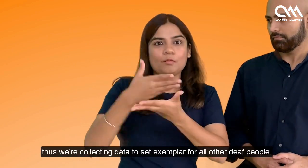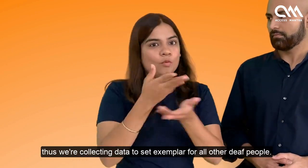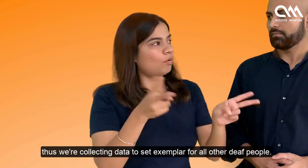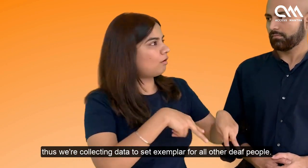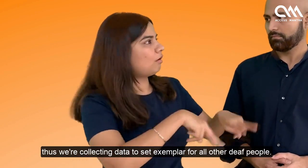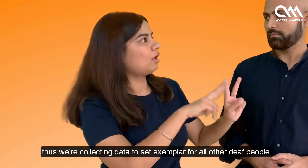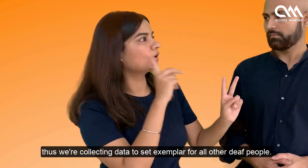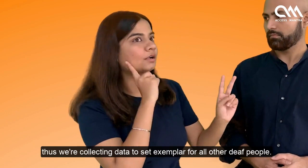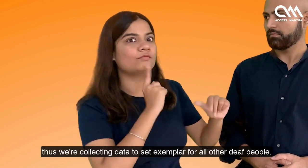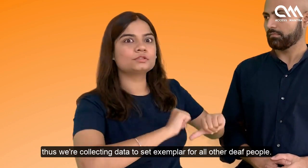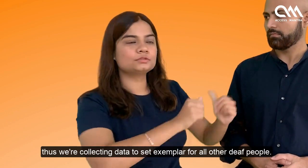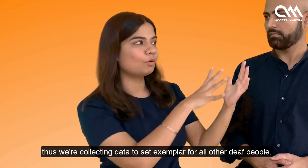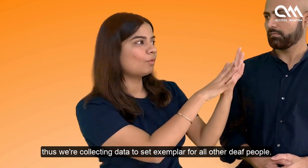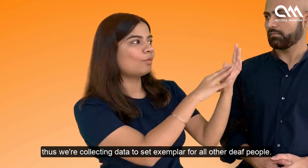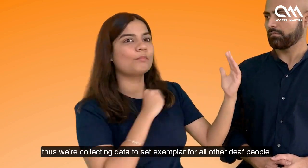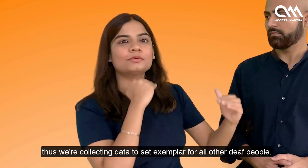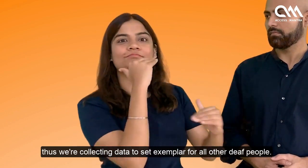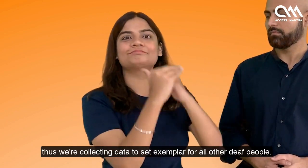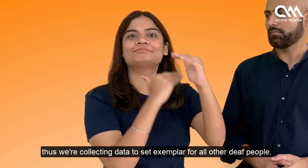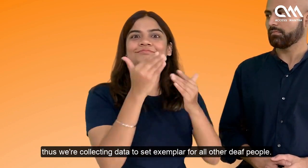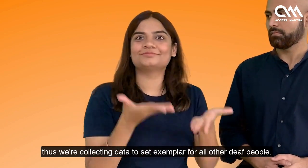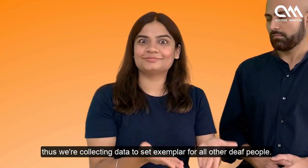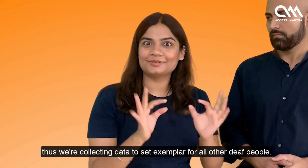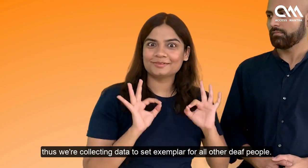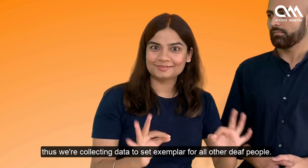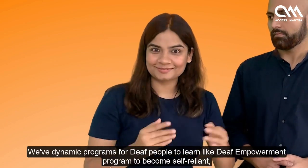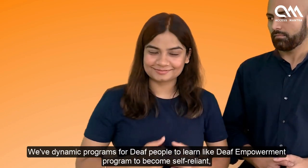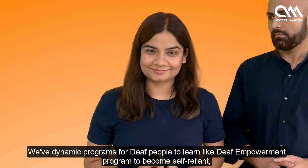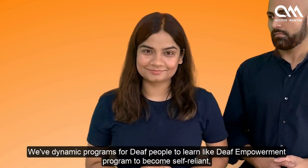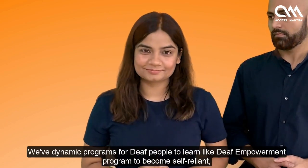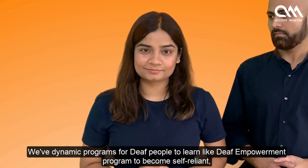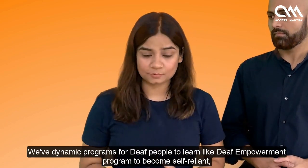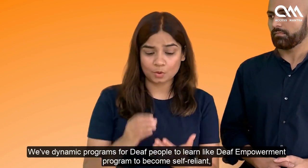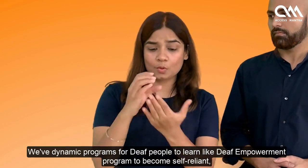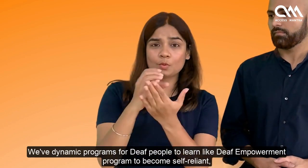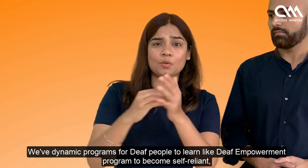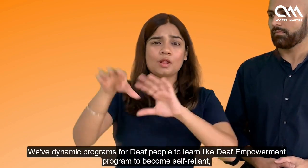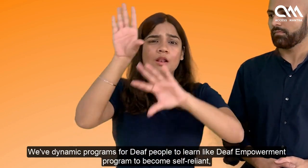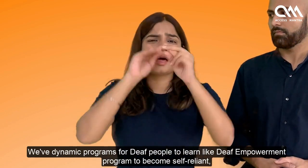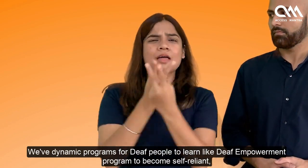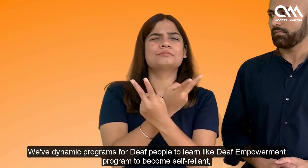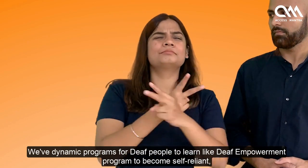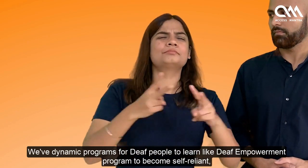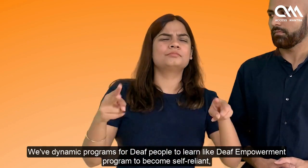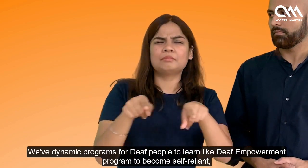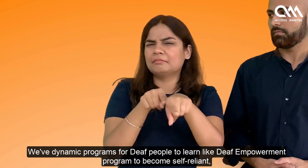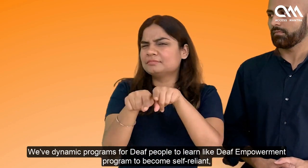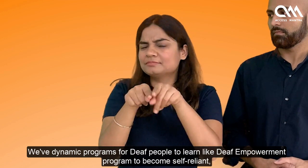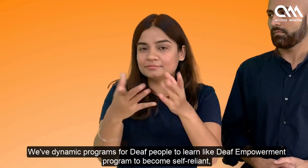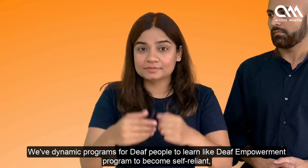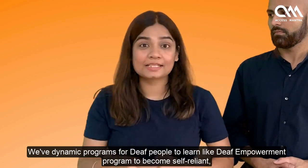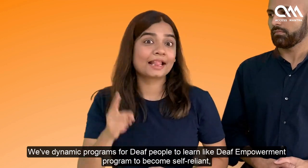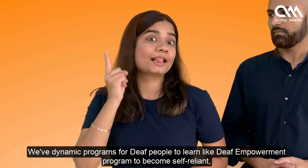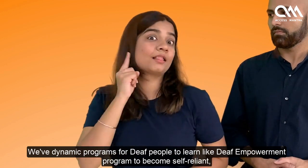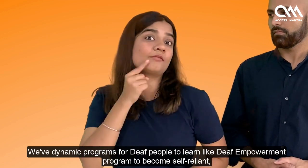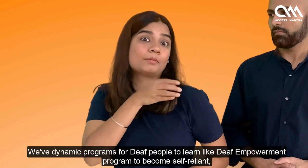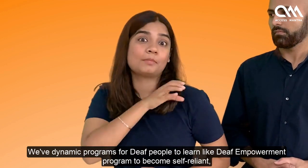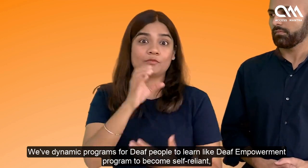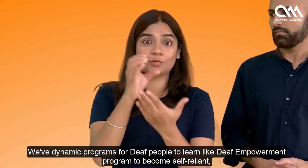बदिर कहां पर मिले आप सभी डाटा हमारी वेबसाइट पर देख सकते हैं और उनसे सीख सकते हैं हम कई सारे ऐसे असे प्रोग्राम